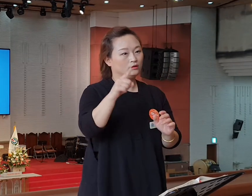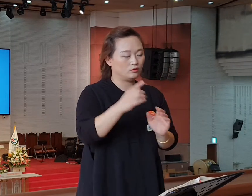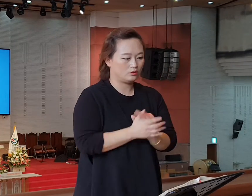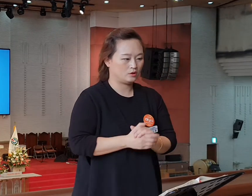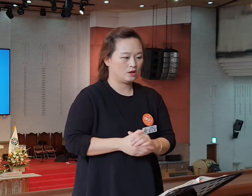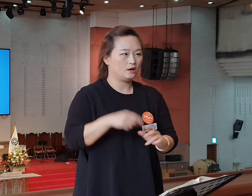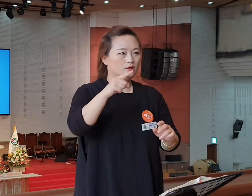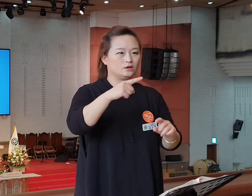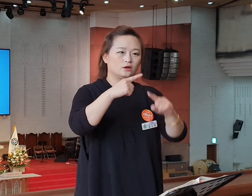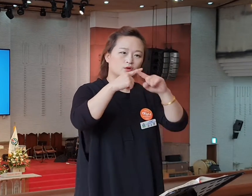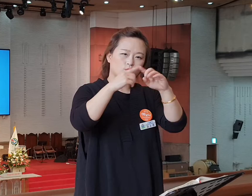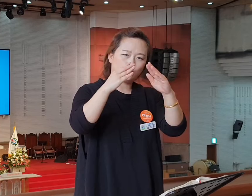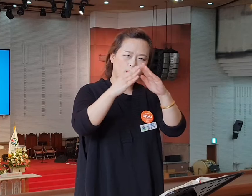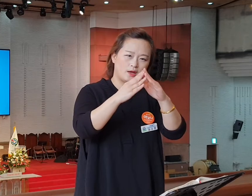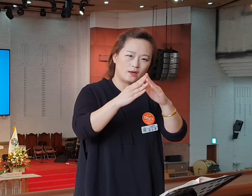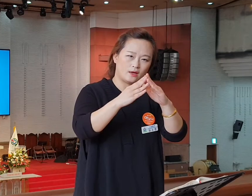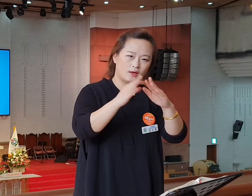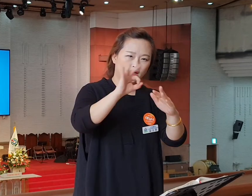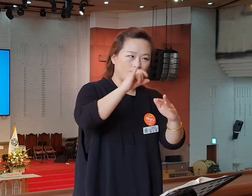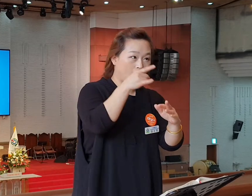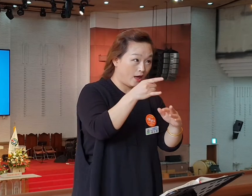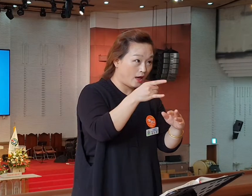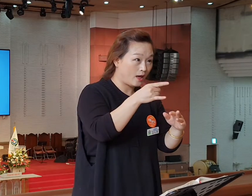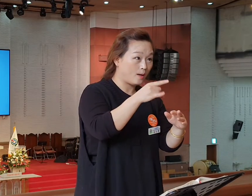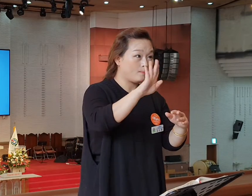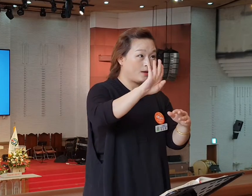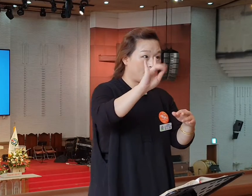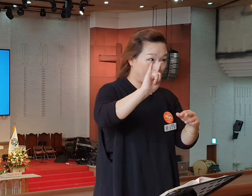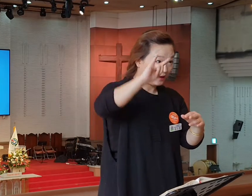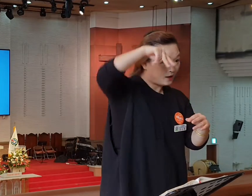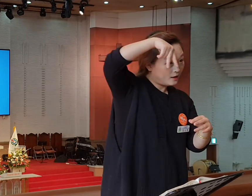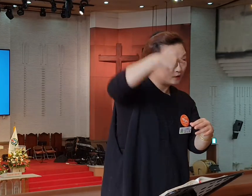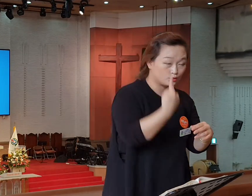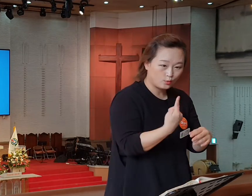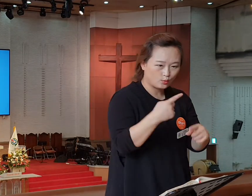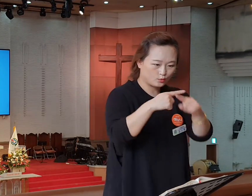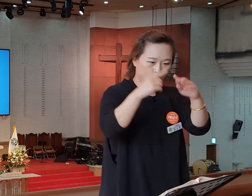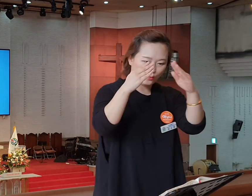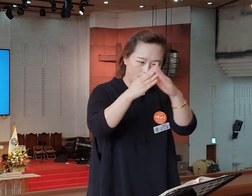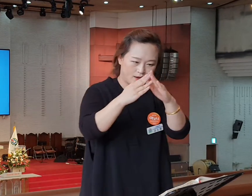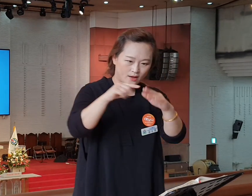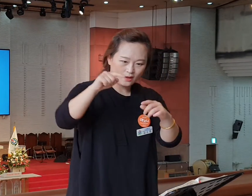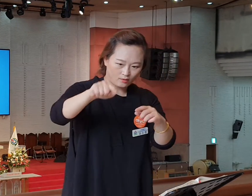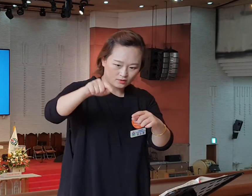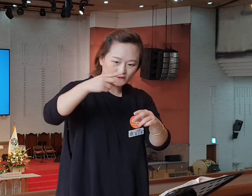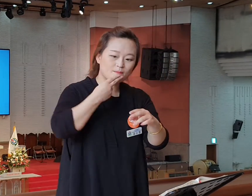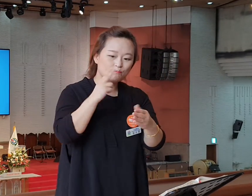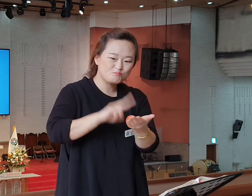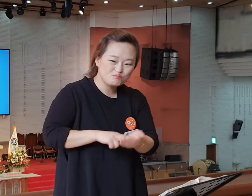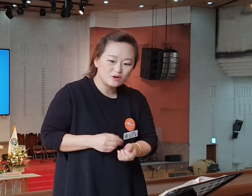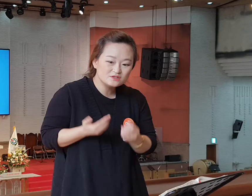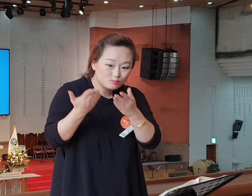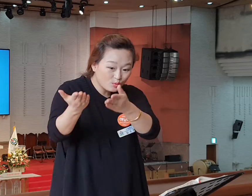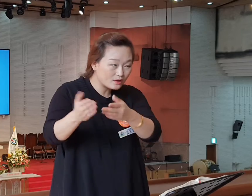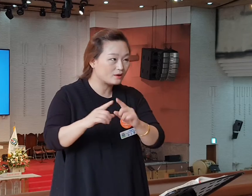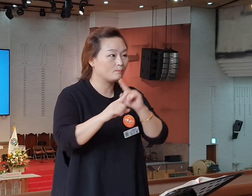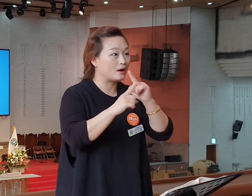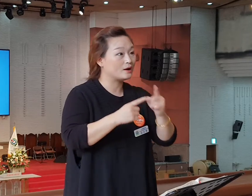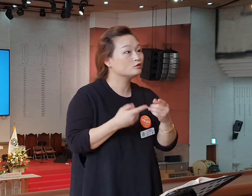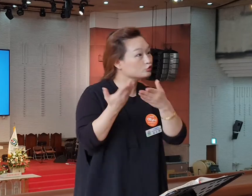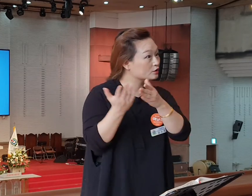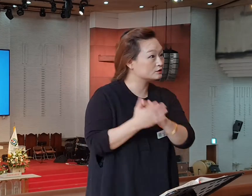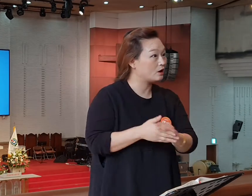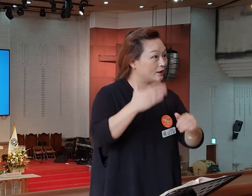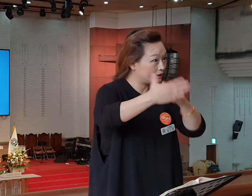에베소 교회에 편지를 쓰래요. 아시아에 있는 7개의 교회에 주님이 편지를 보내십니다. 그 편지의 내용을 요한이 받아 적었어요.